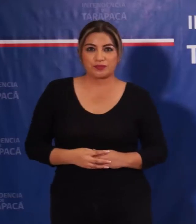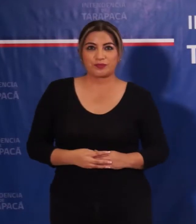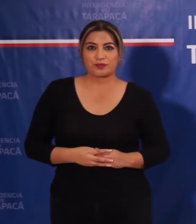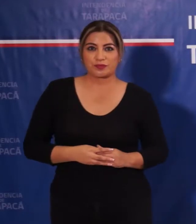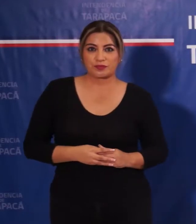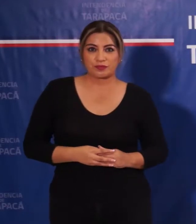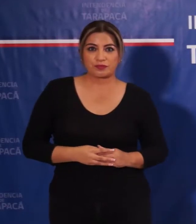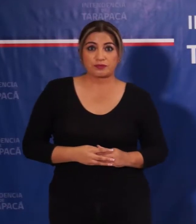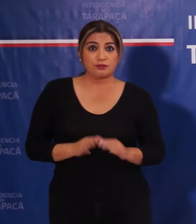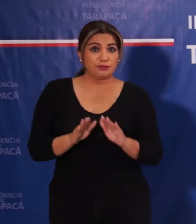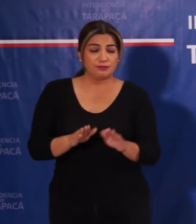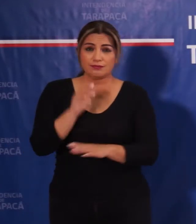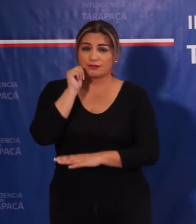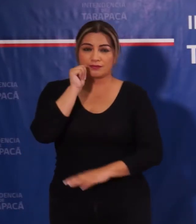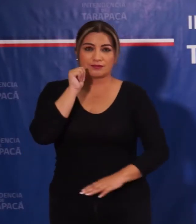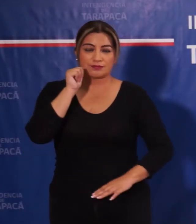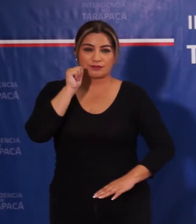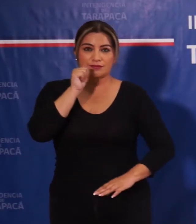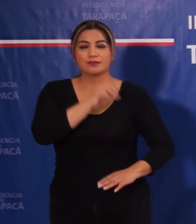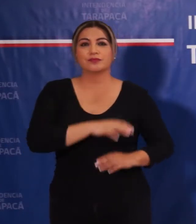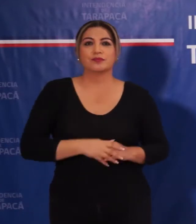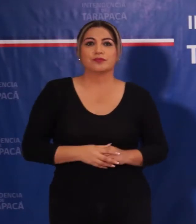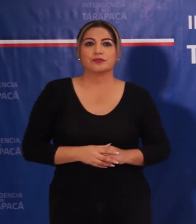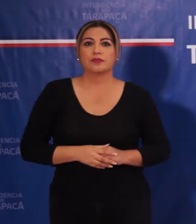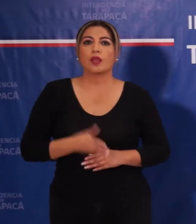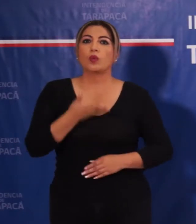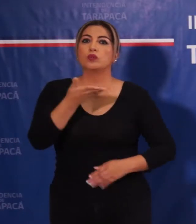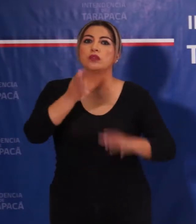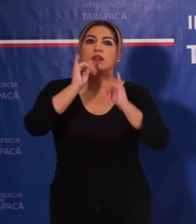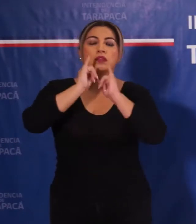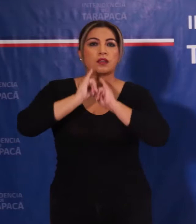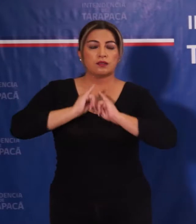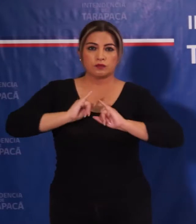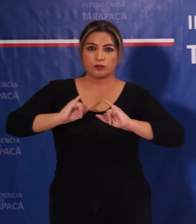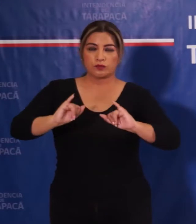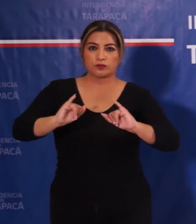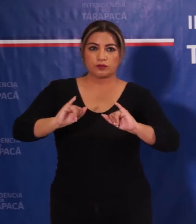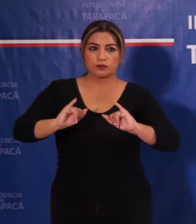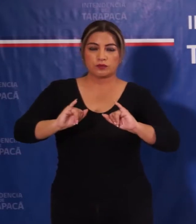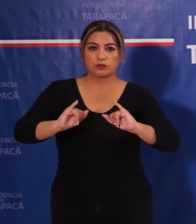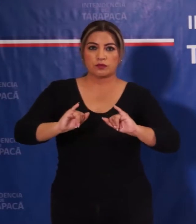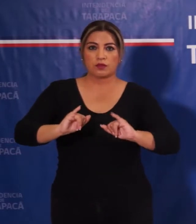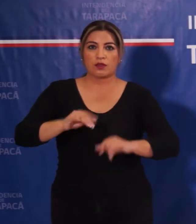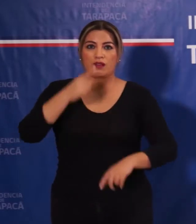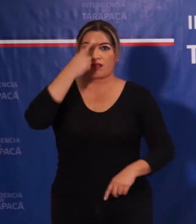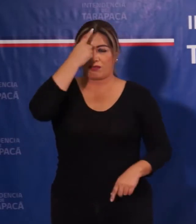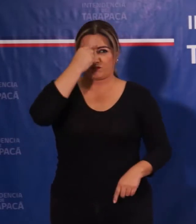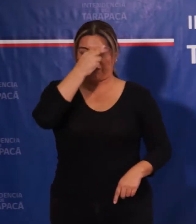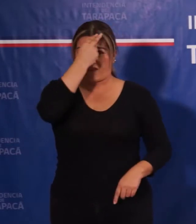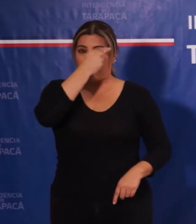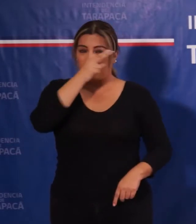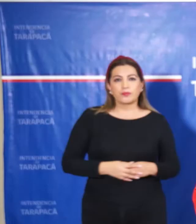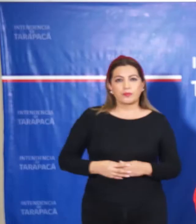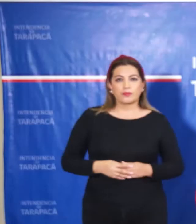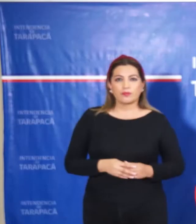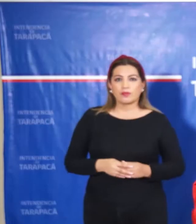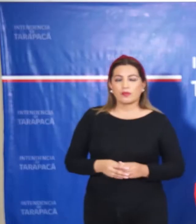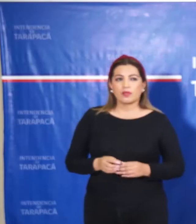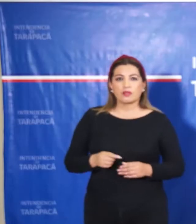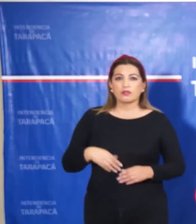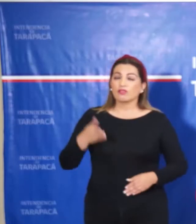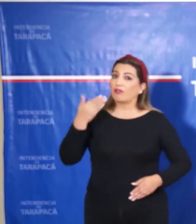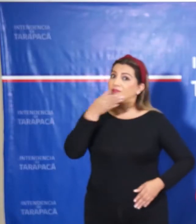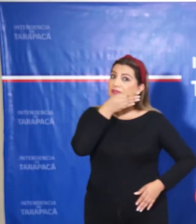Este miércoles el balance regional de la emergencia sanitaria tuvo la sorpresa que tanto el intendente Miguel Ángel Quesada